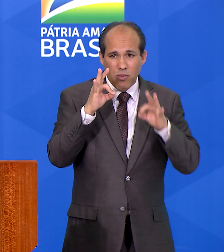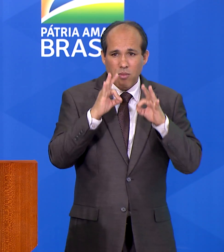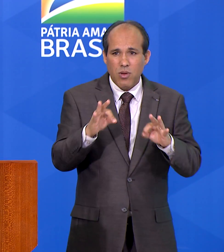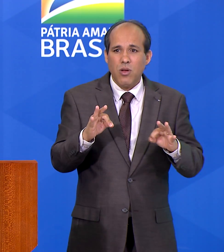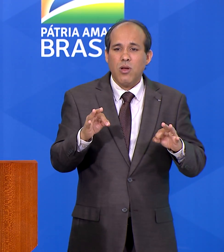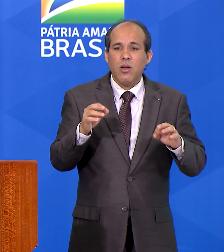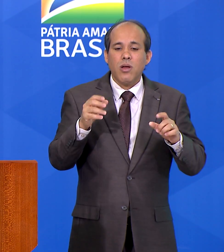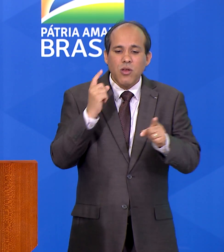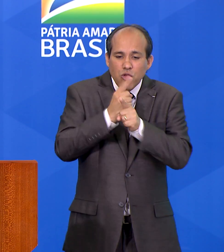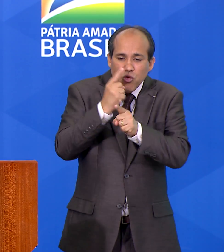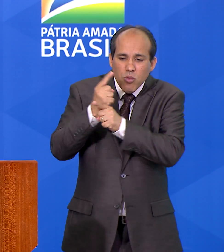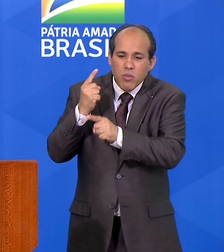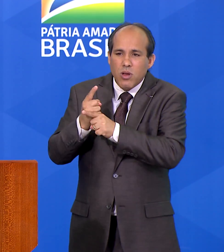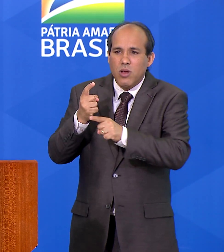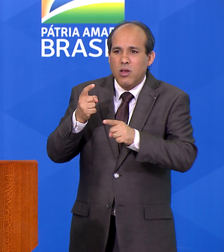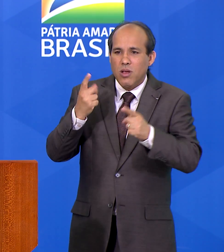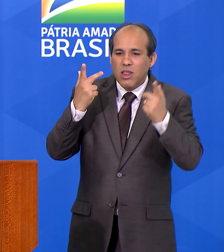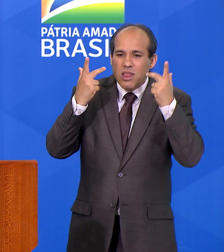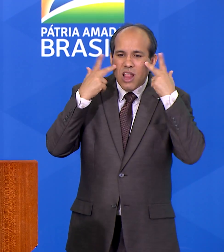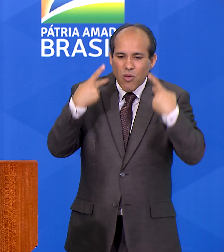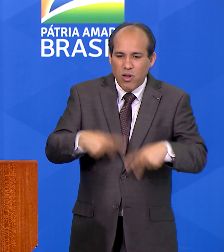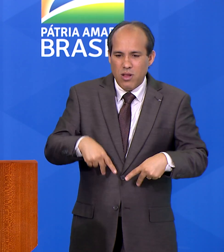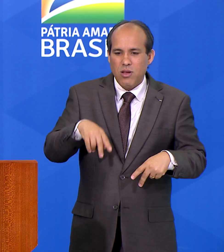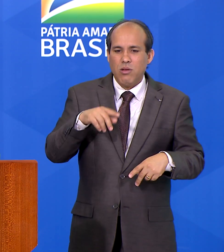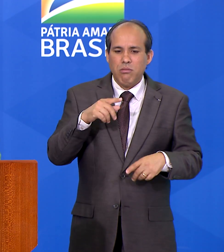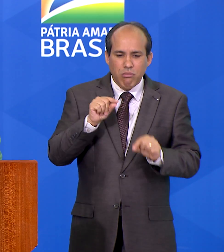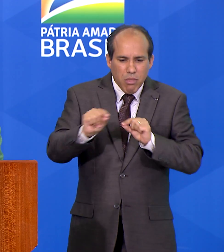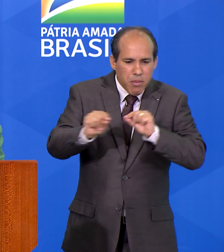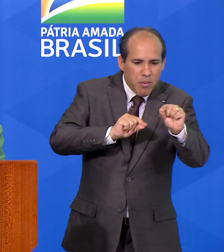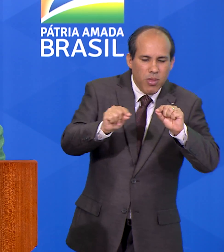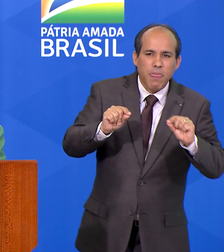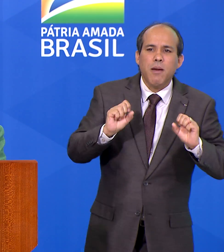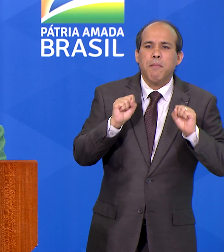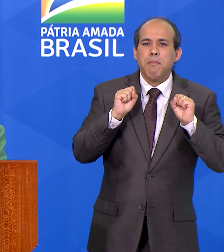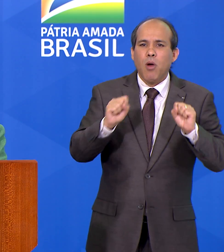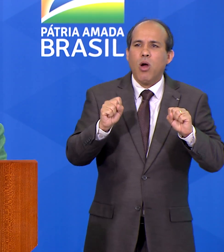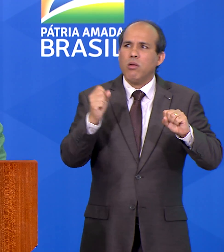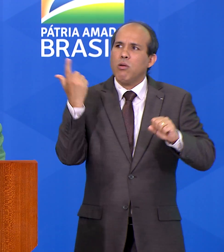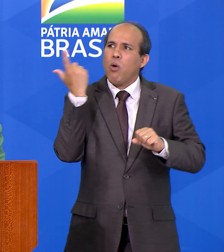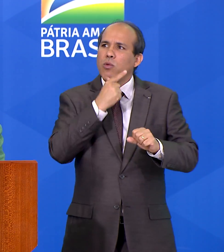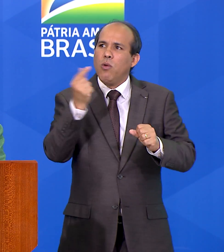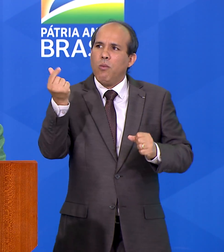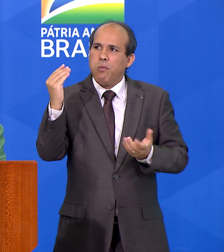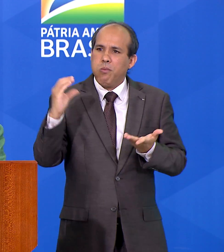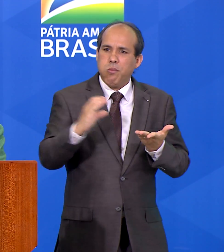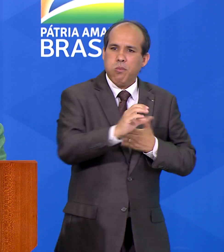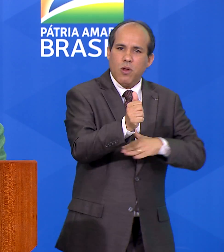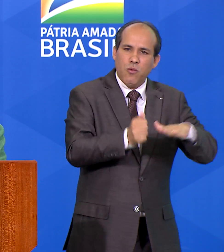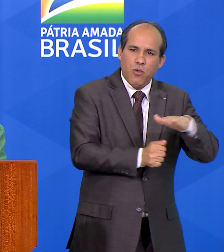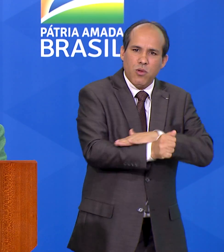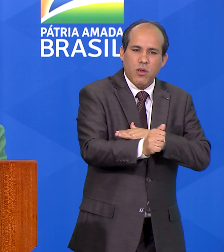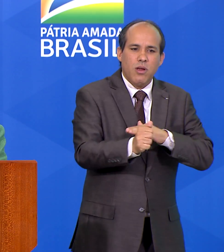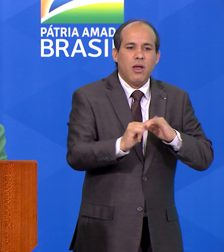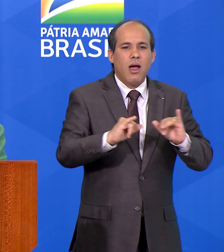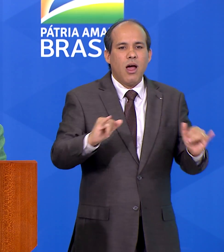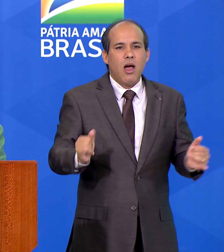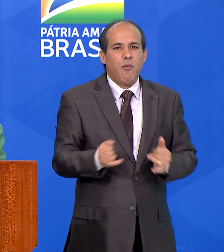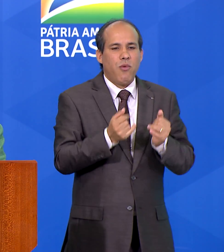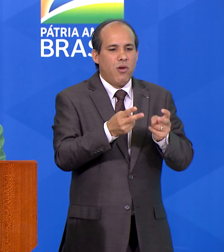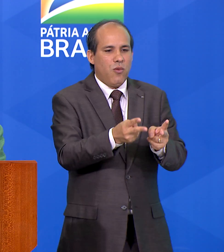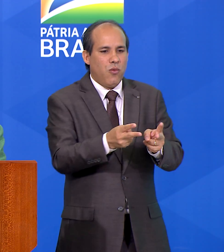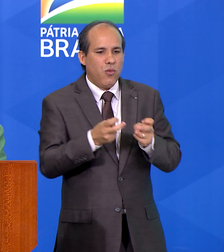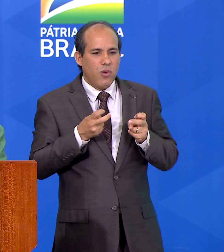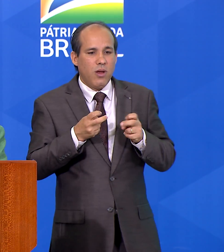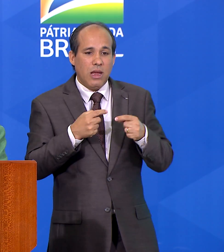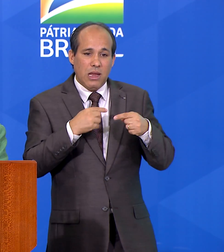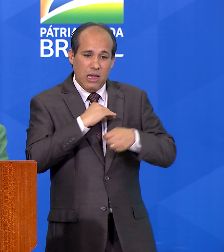já mapeados, podem atrair investimentos para serem explorados de maneira sustentável e com